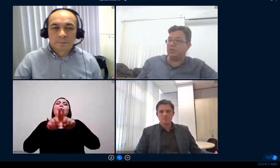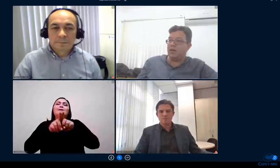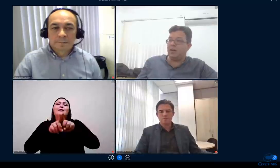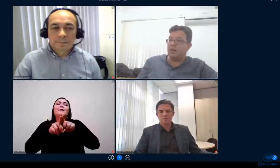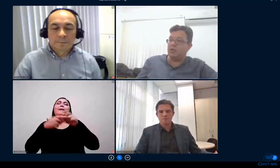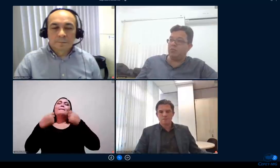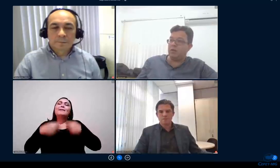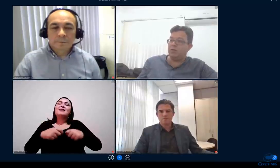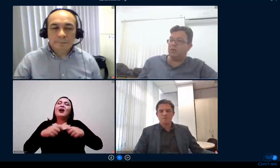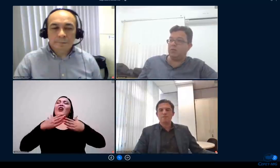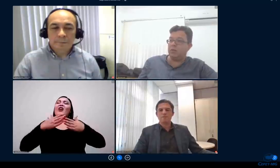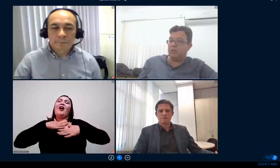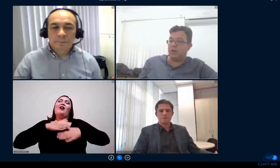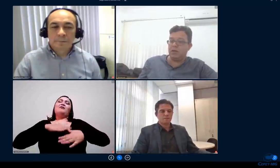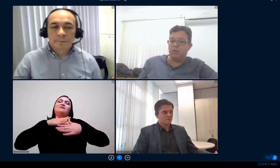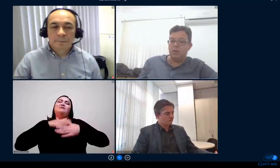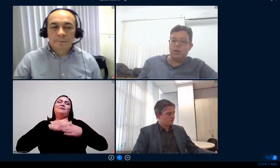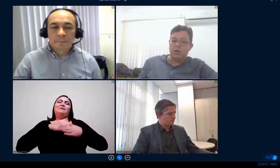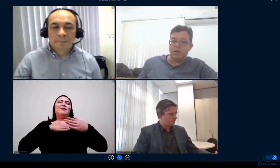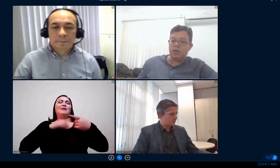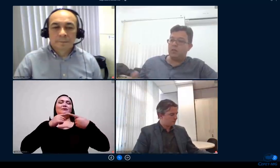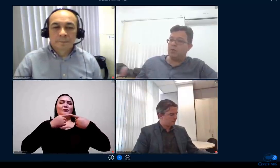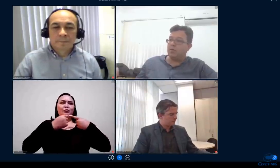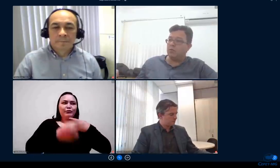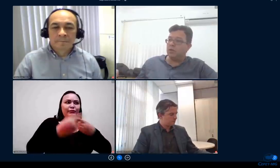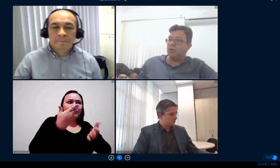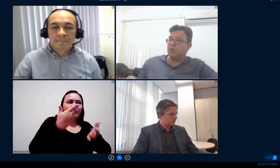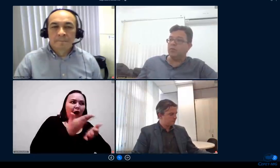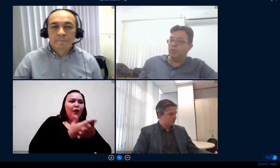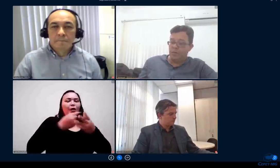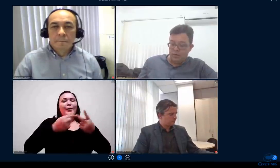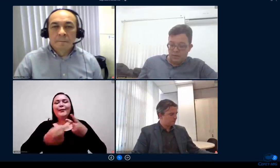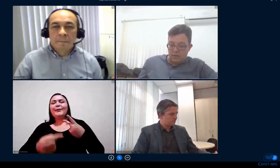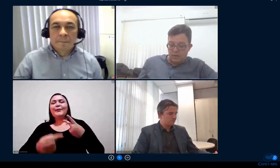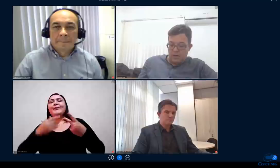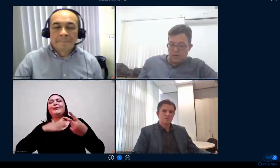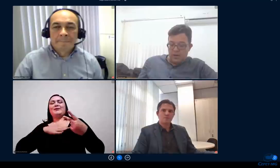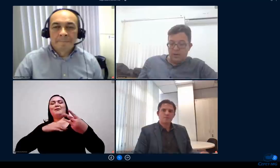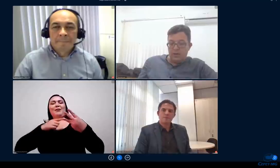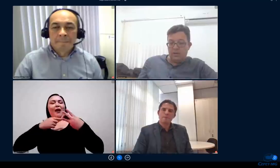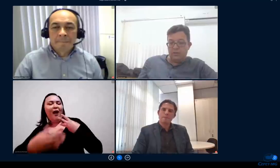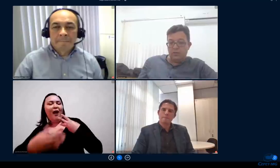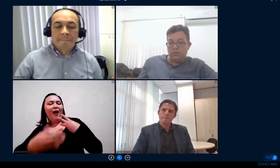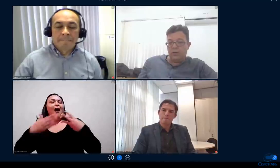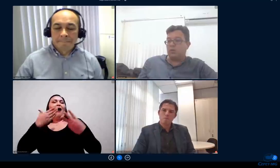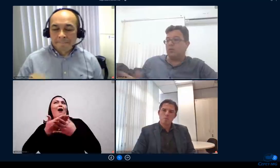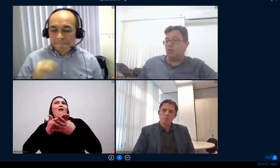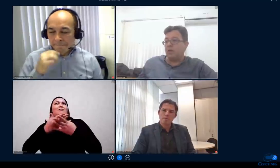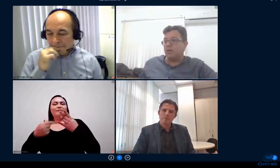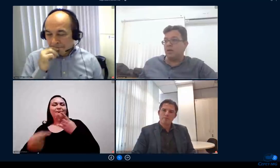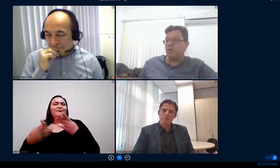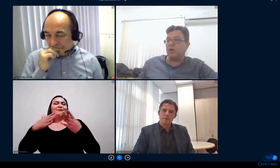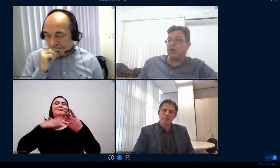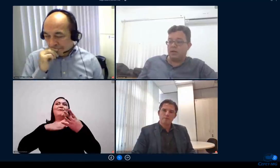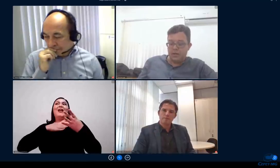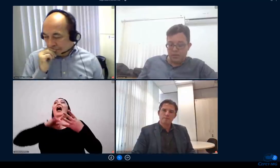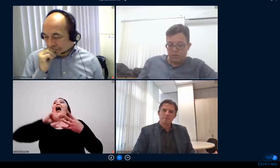a partir do momento que a gente fez esse arranjo mais sistematizado o engajamento aumentou e no final do